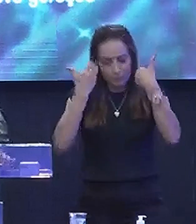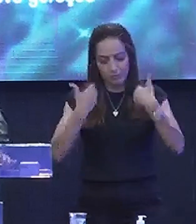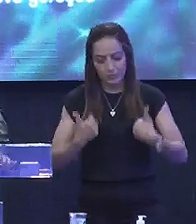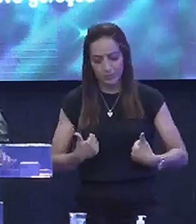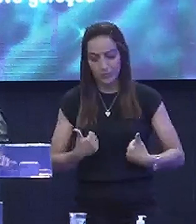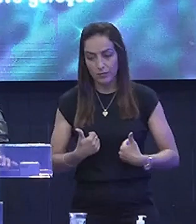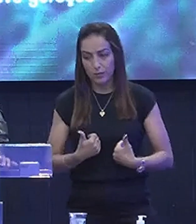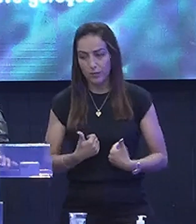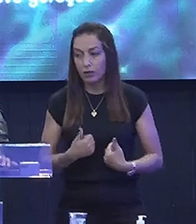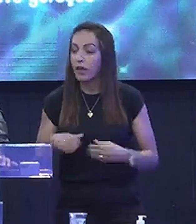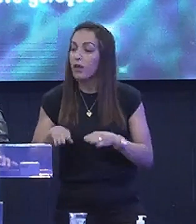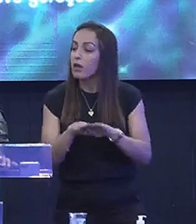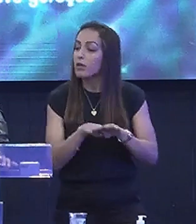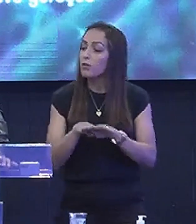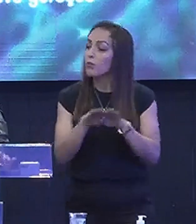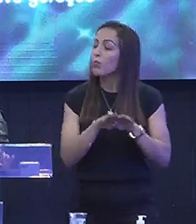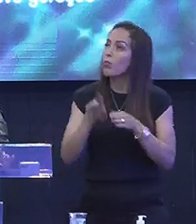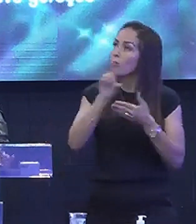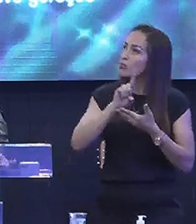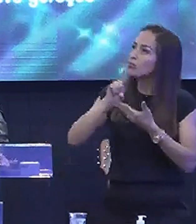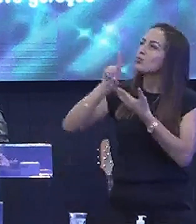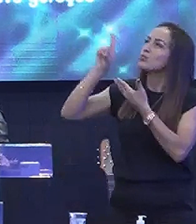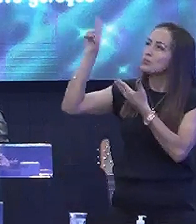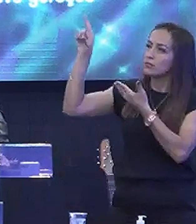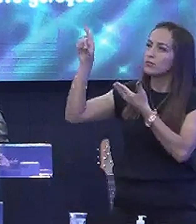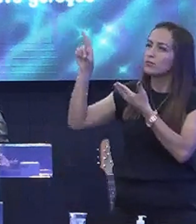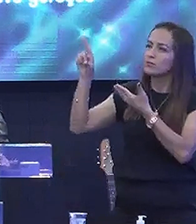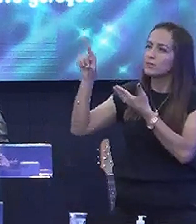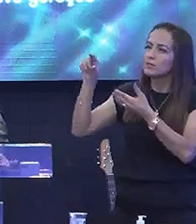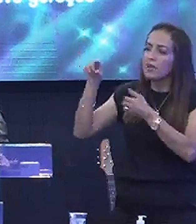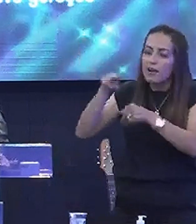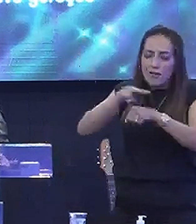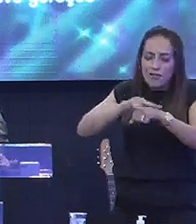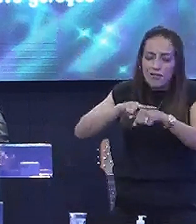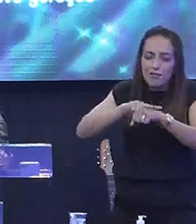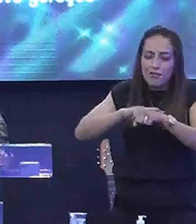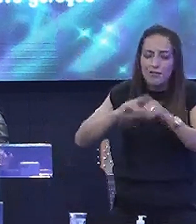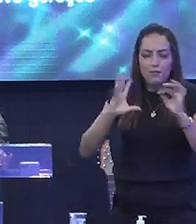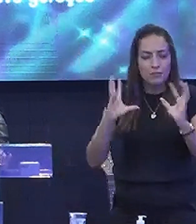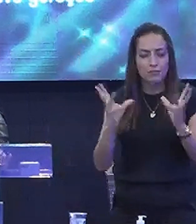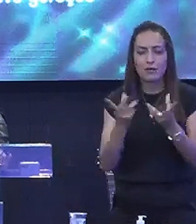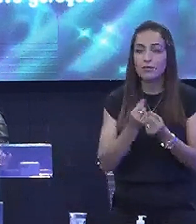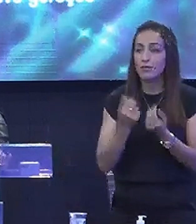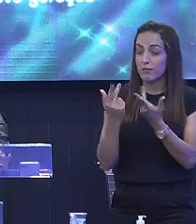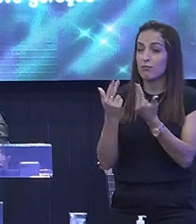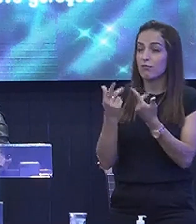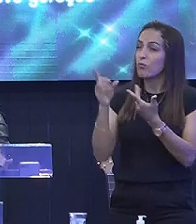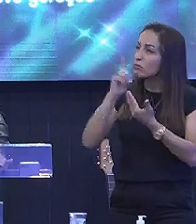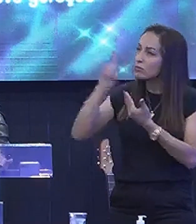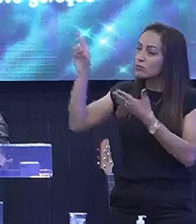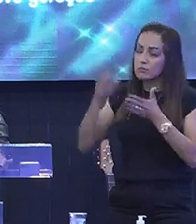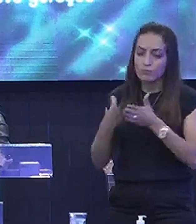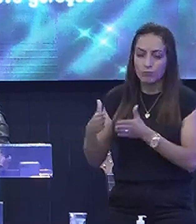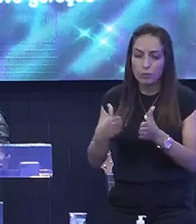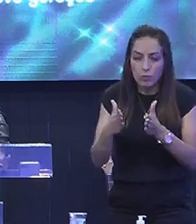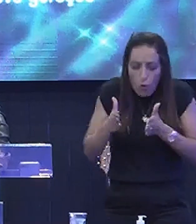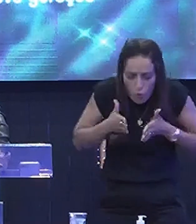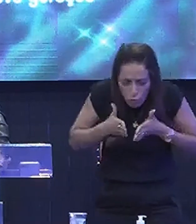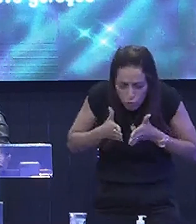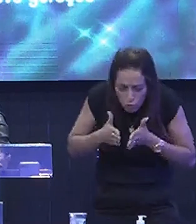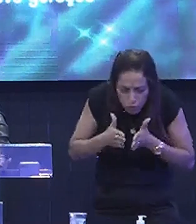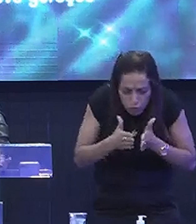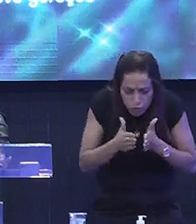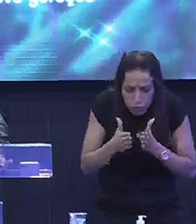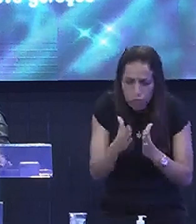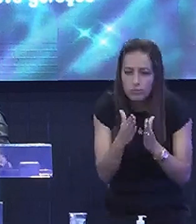O mesmo Deus Que está Nos passos Verdejantes É o mesmo Deus Que está No caminho Estreito E